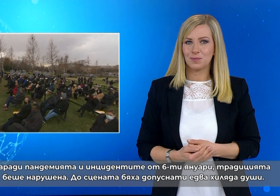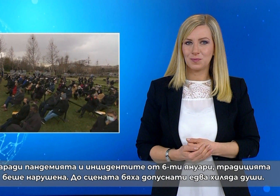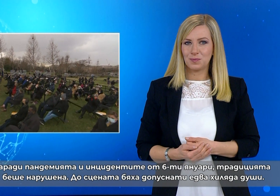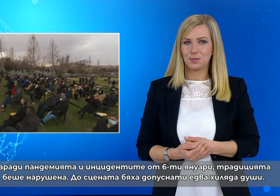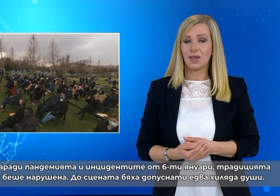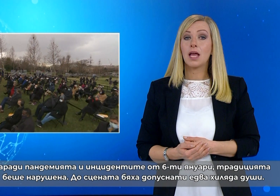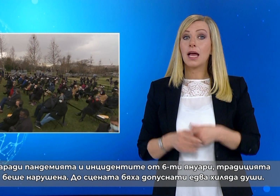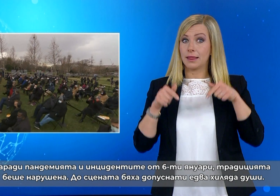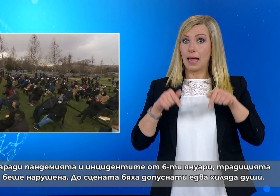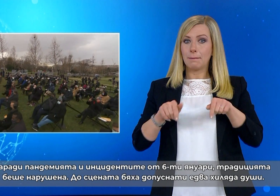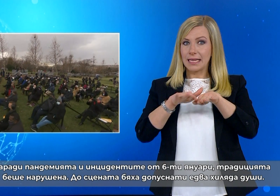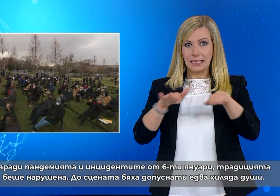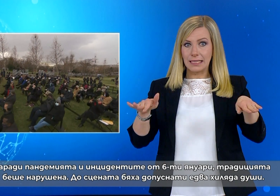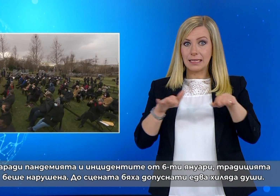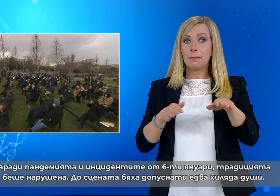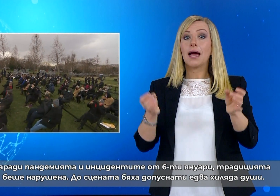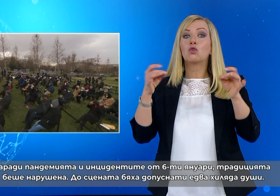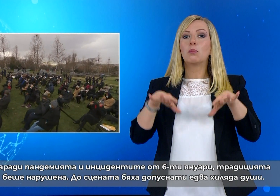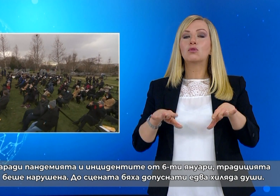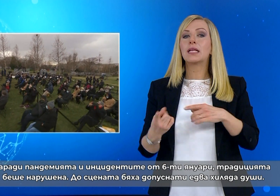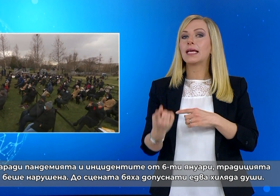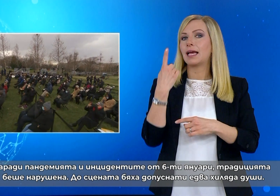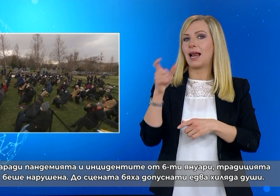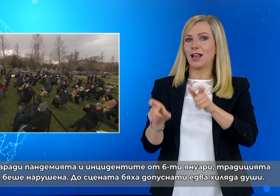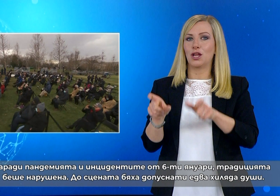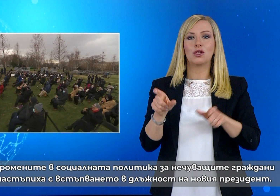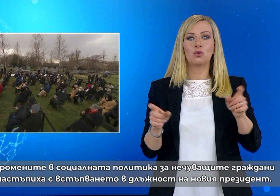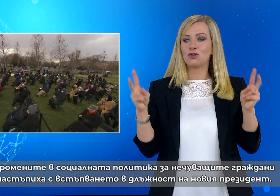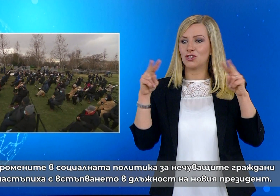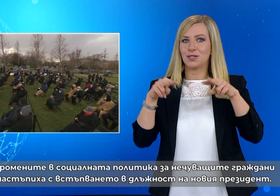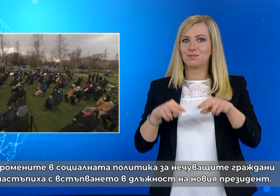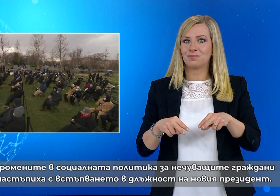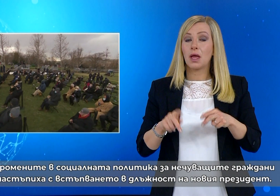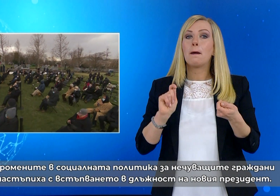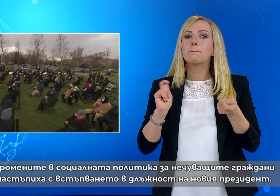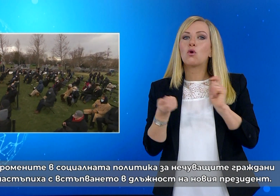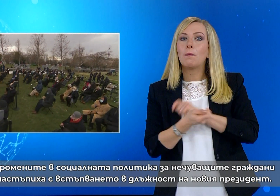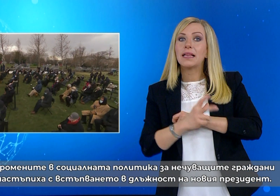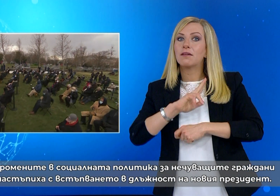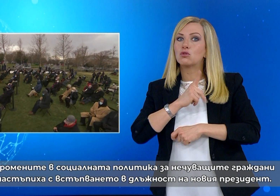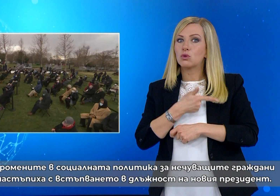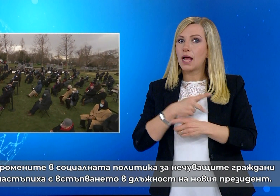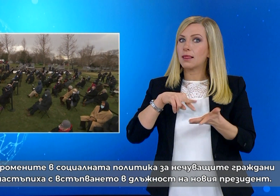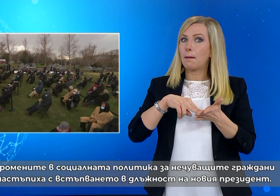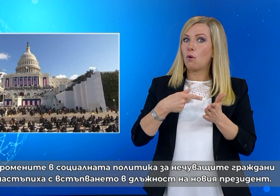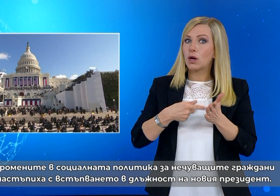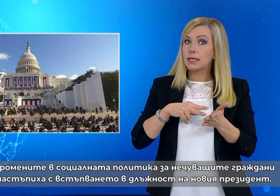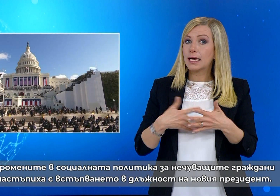сцената бяха допуснати едва хиляда души. Промените в социалната политика на Америка за нечуващите